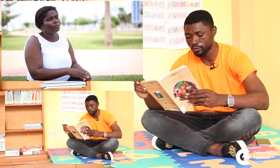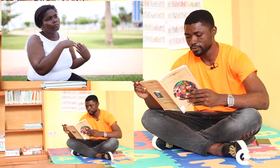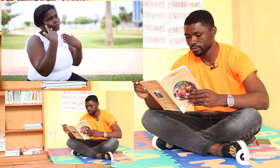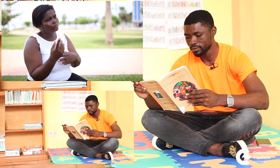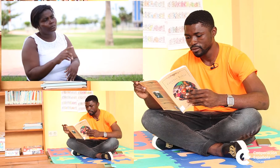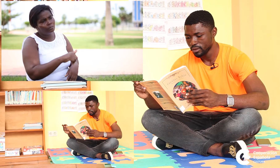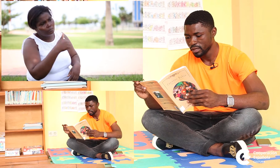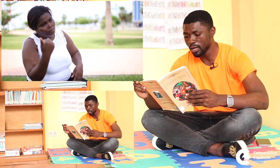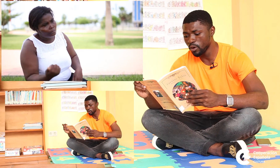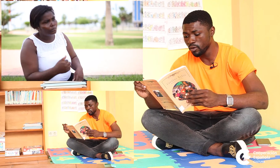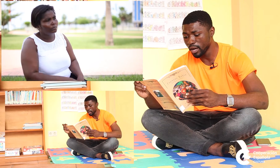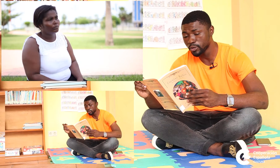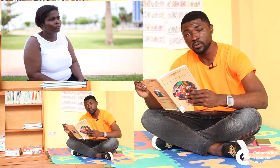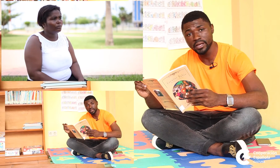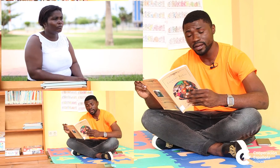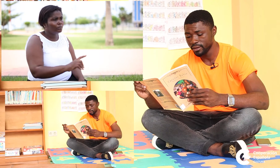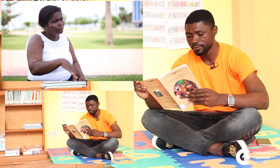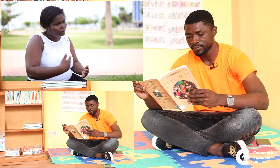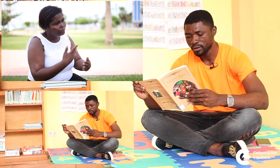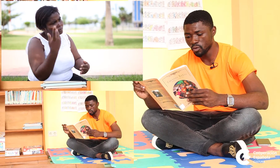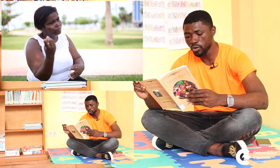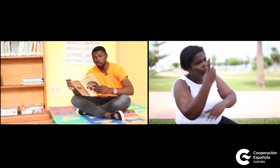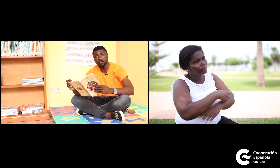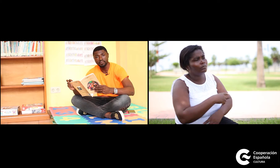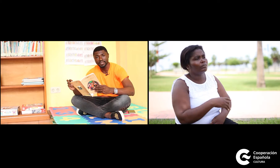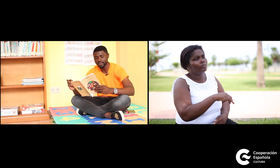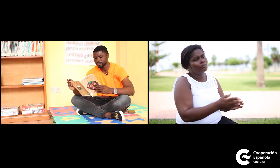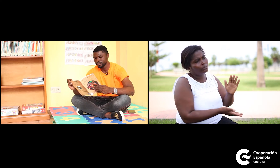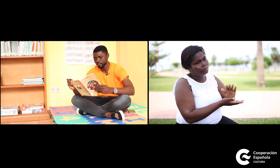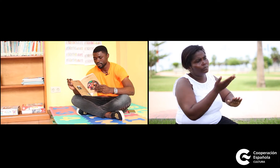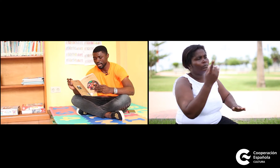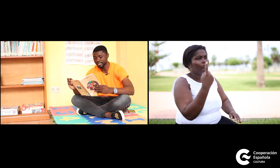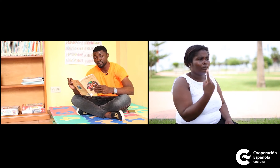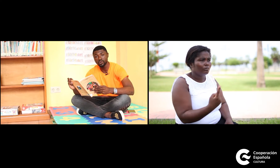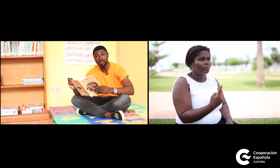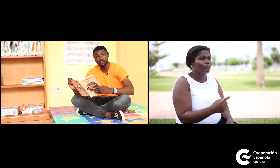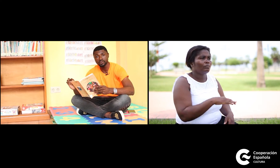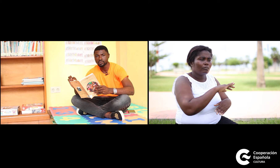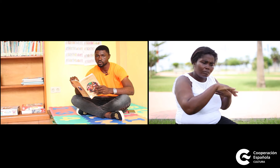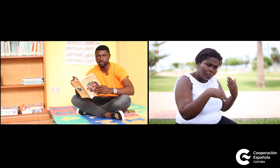De nuevo al otro día murió uno más. Así murieron todos.